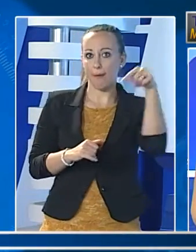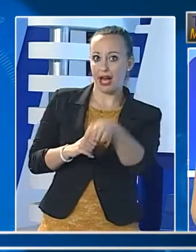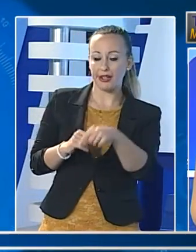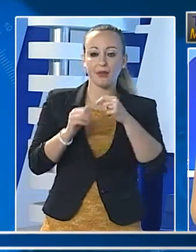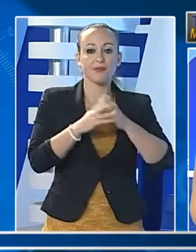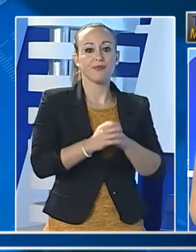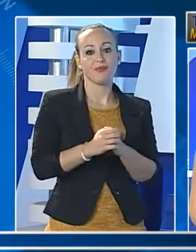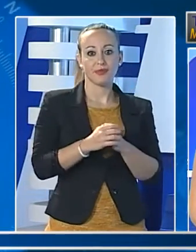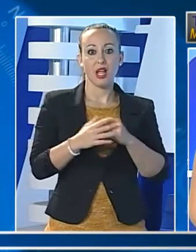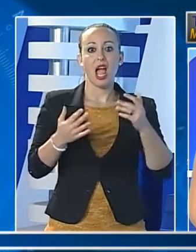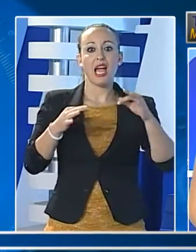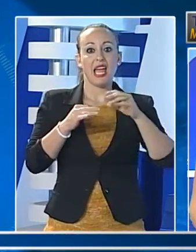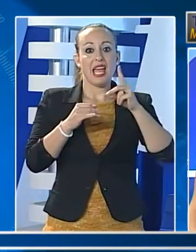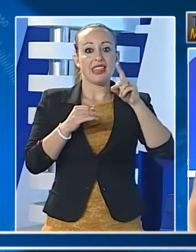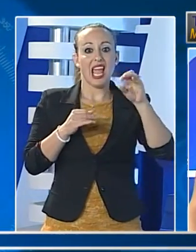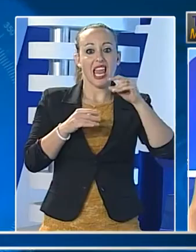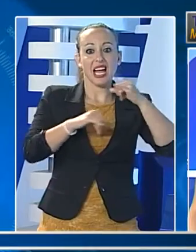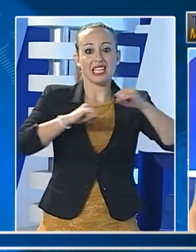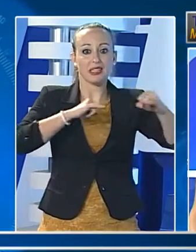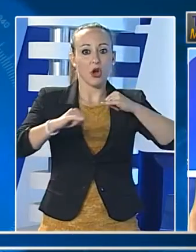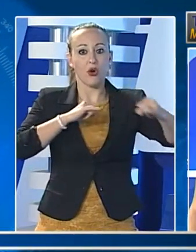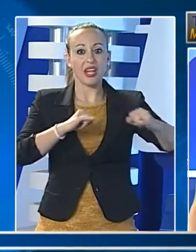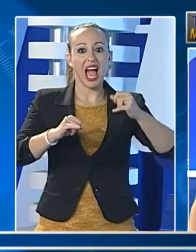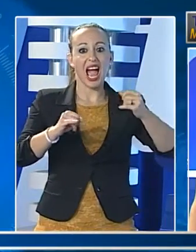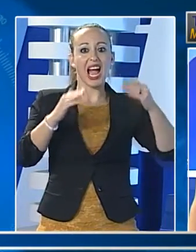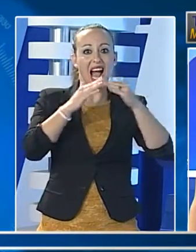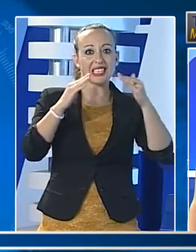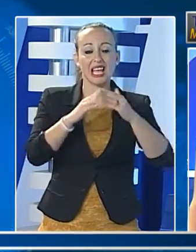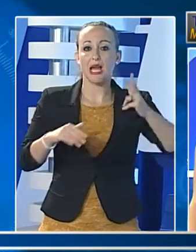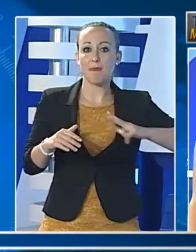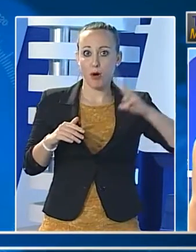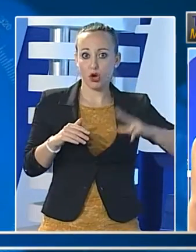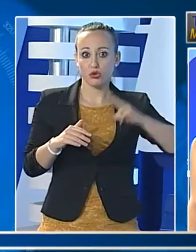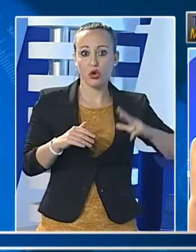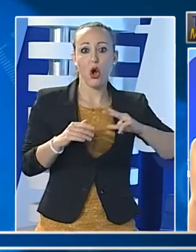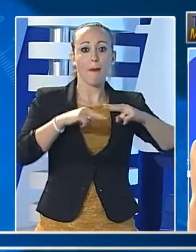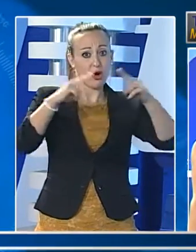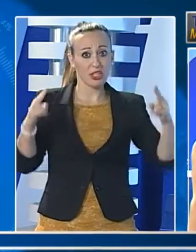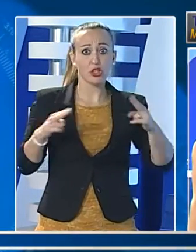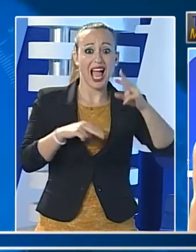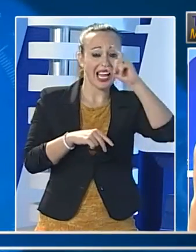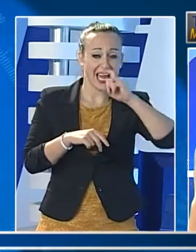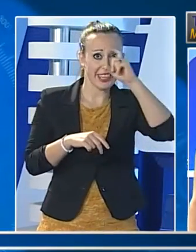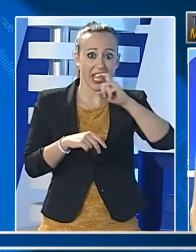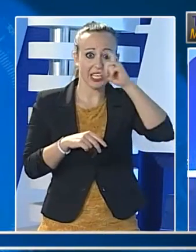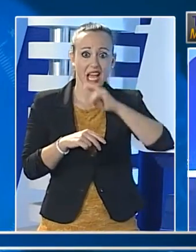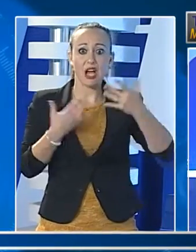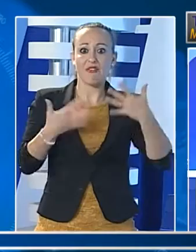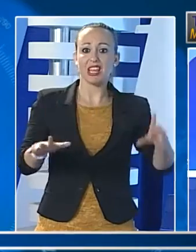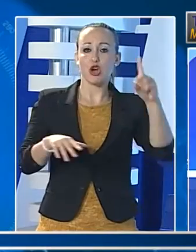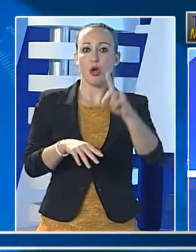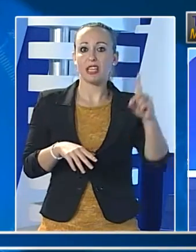organizzata del Trapanese. Il dipendente di una casa di riposo della provincia di Catania è finito ai